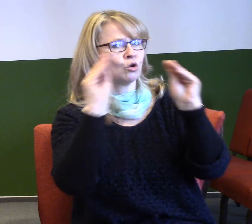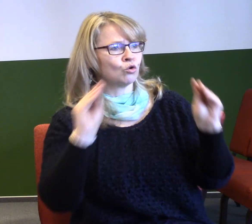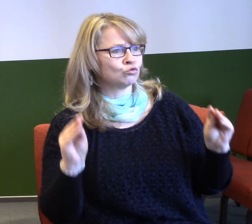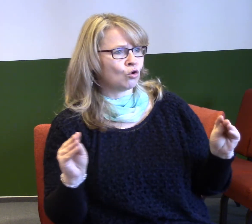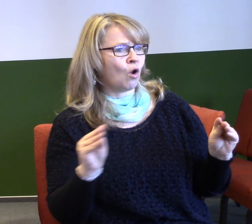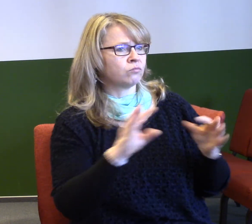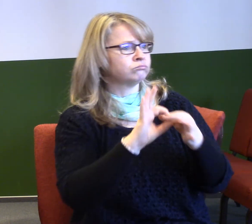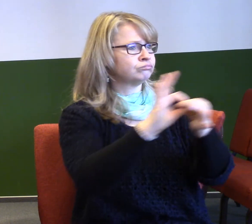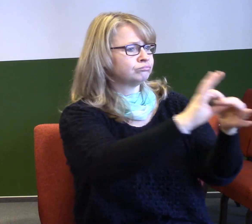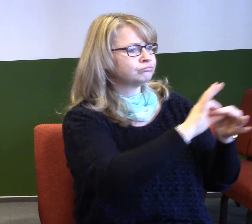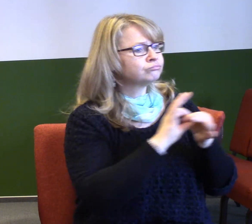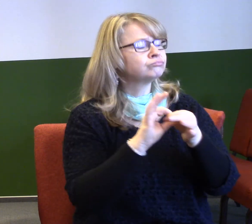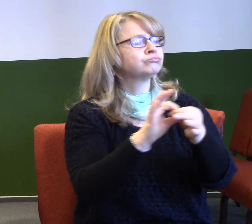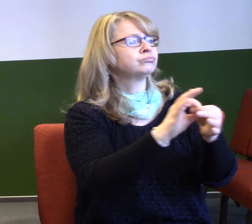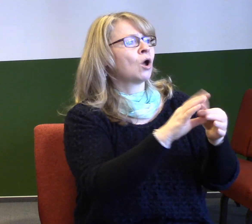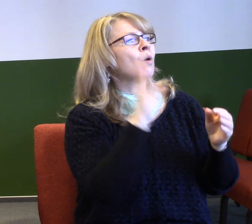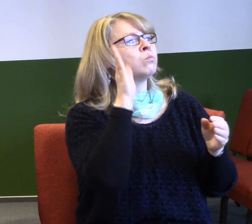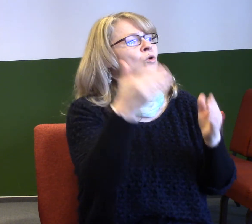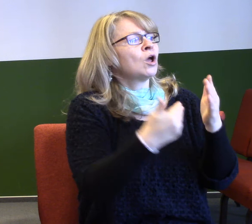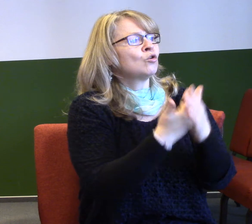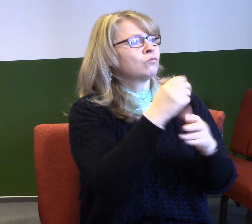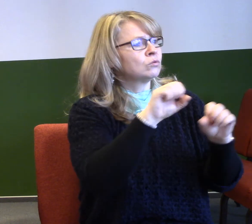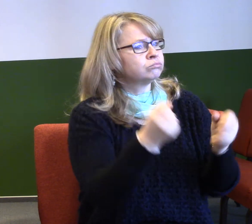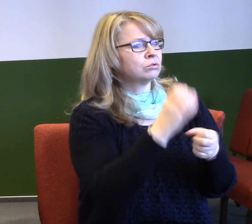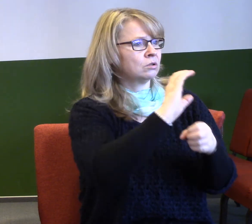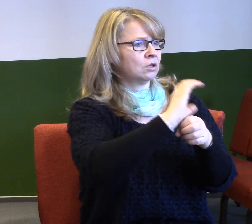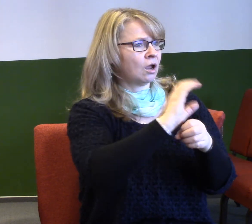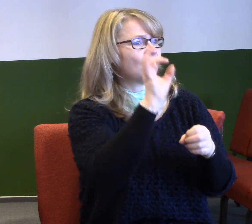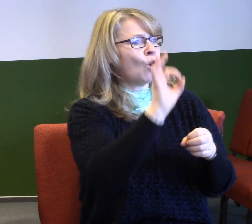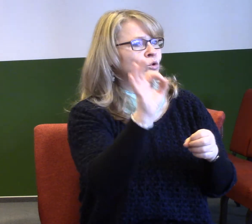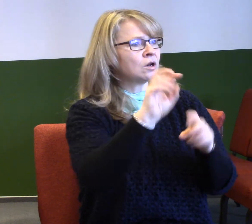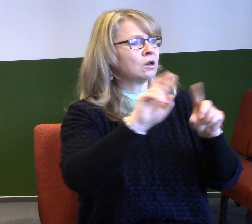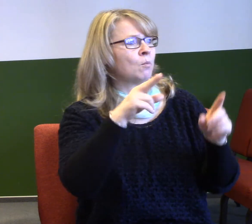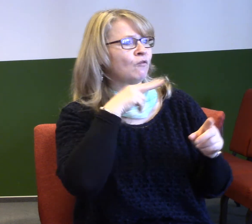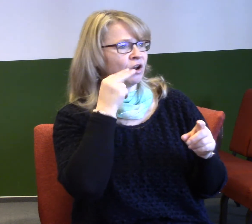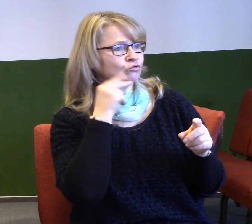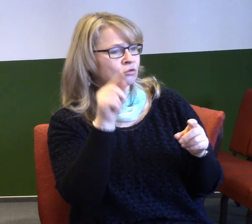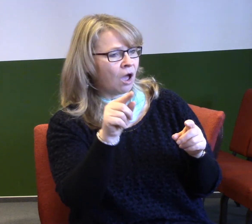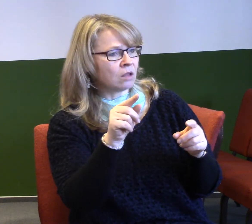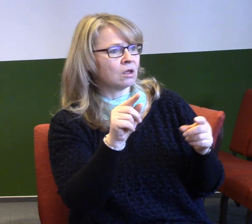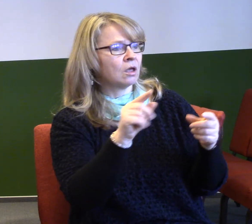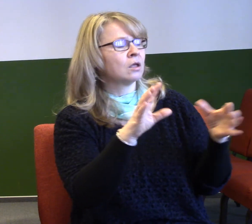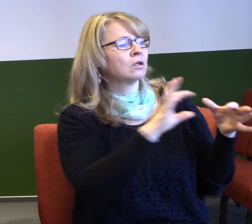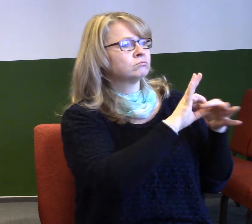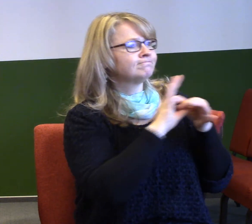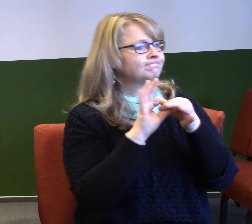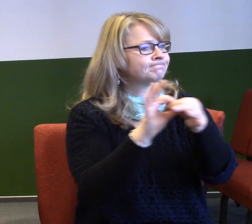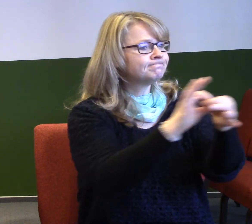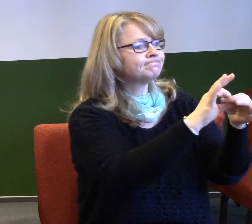Odrách a ve Frenštátu, abychom společně spojili všechny zdroje a víru v to, že